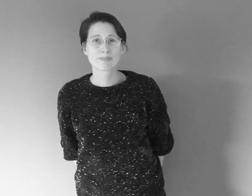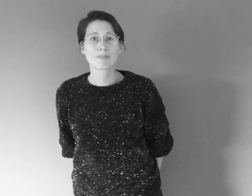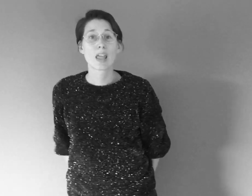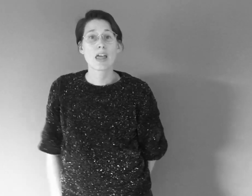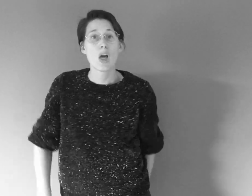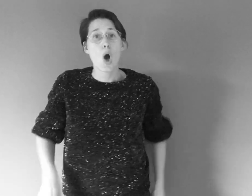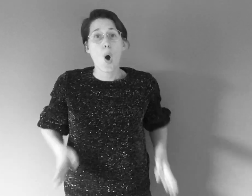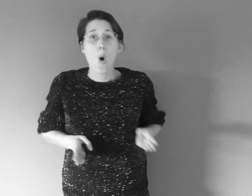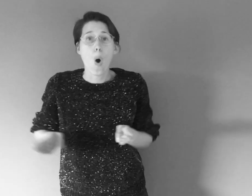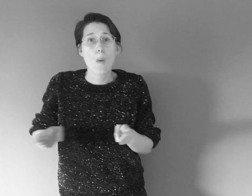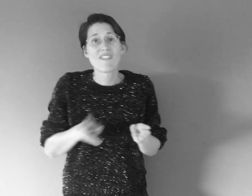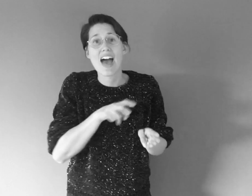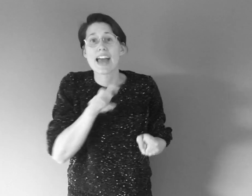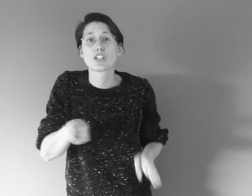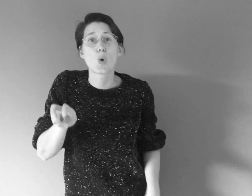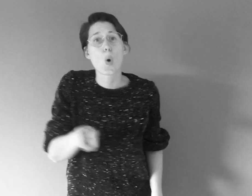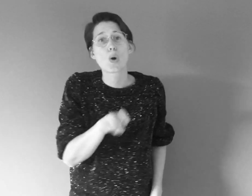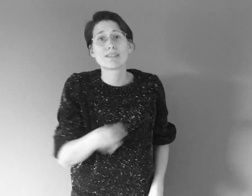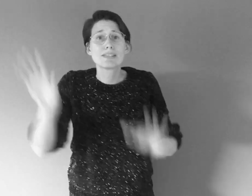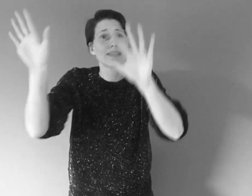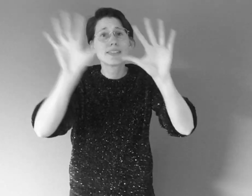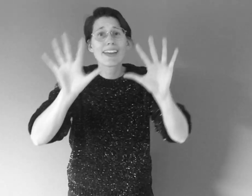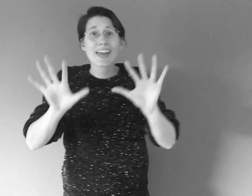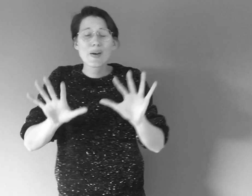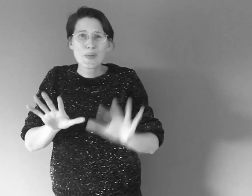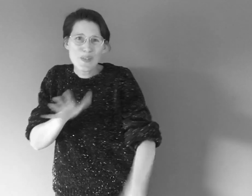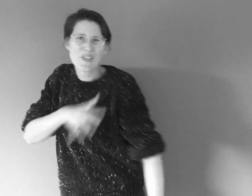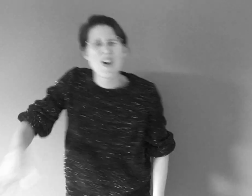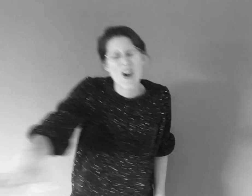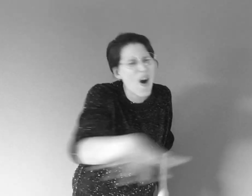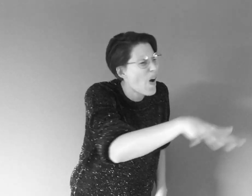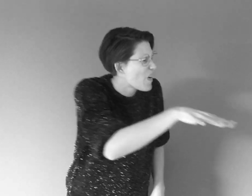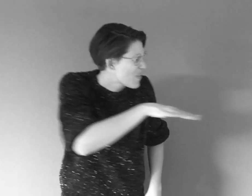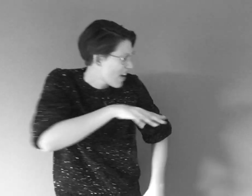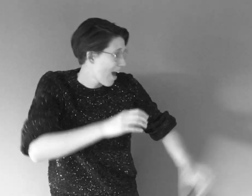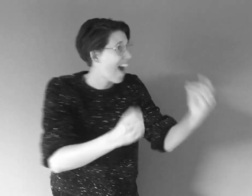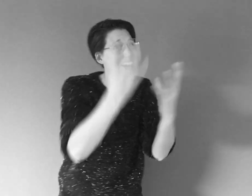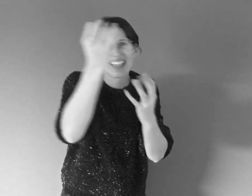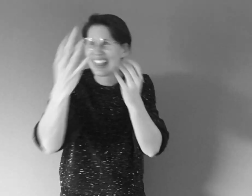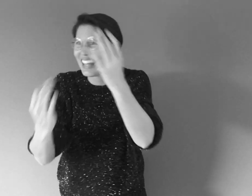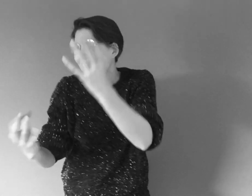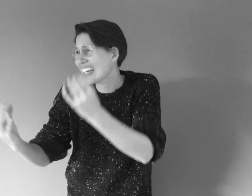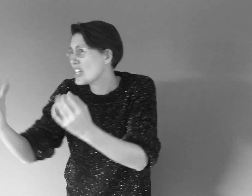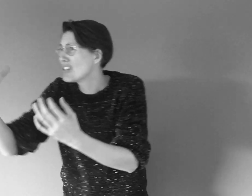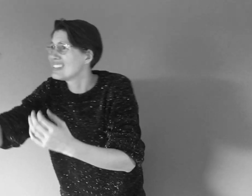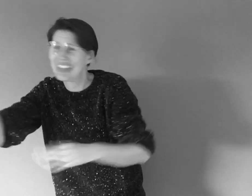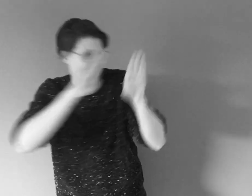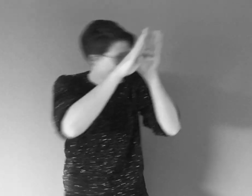Op weg door de sneeuw, overal lichtjes in